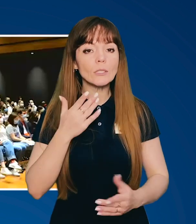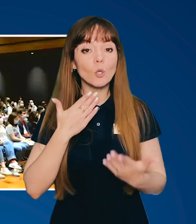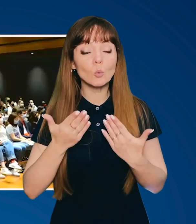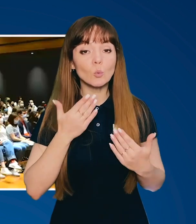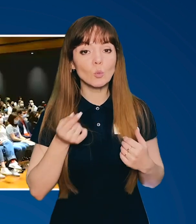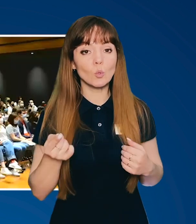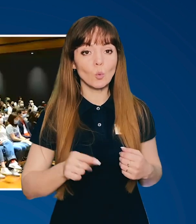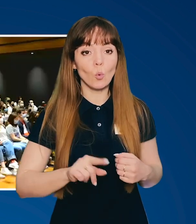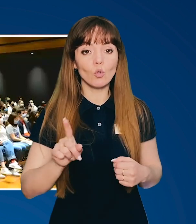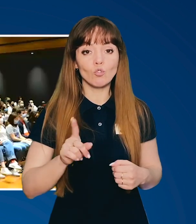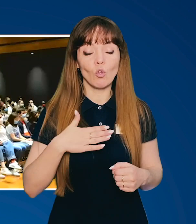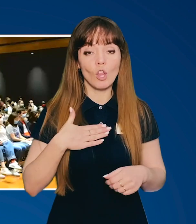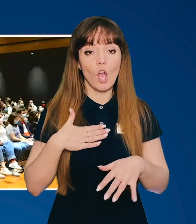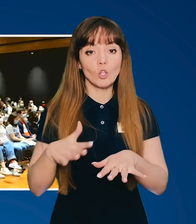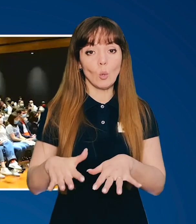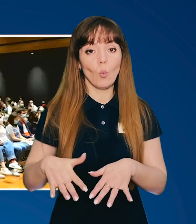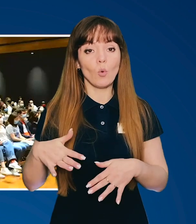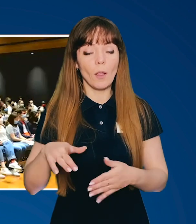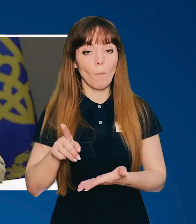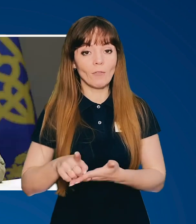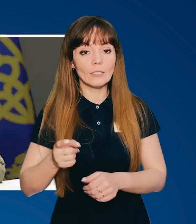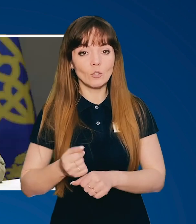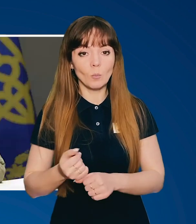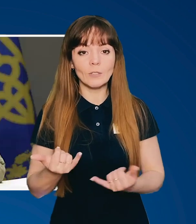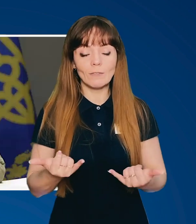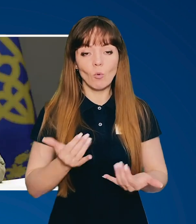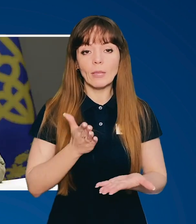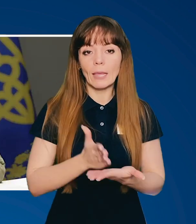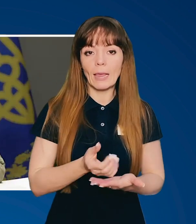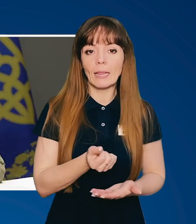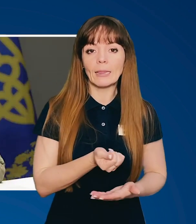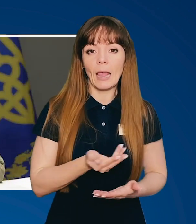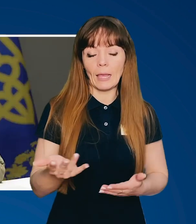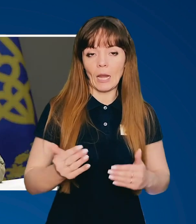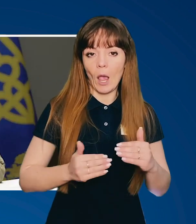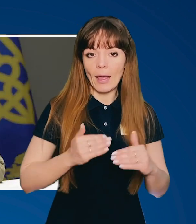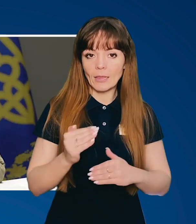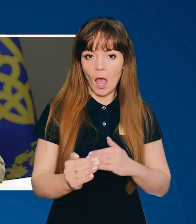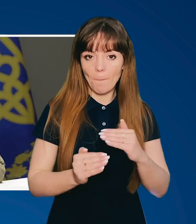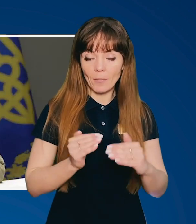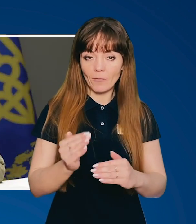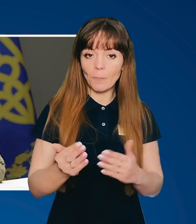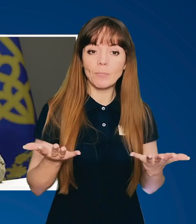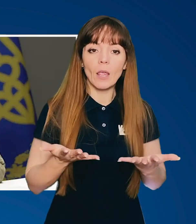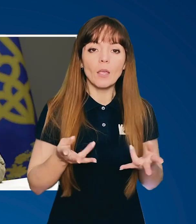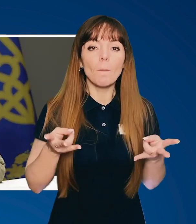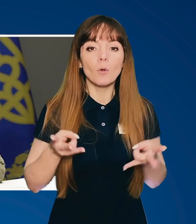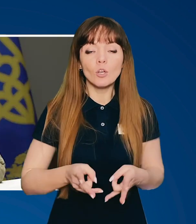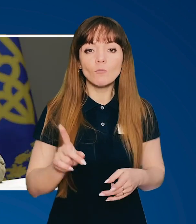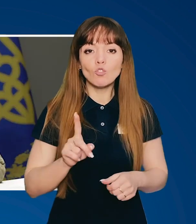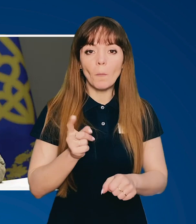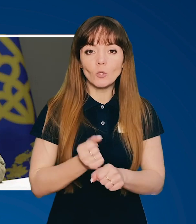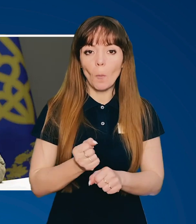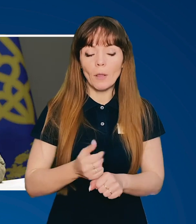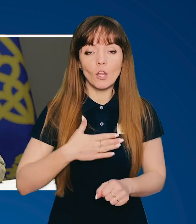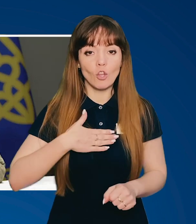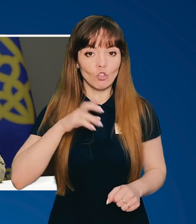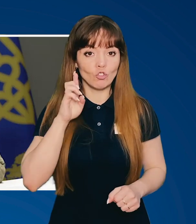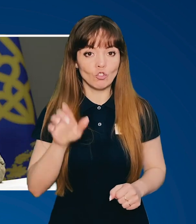стосується того, що наш уряд повинен зробити. Сьогодні є декілька етапів, які потрібні, щоб зробила наша